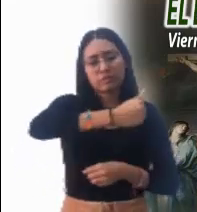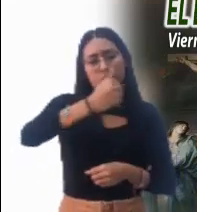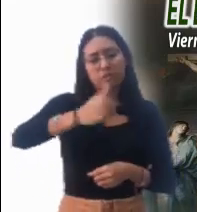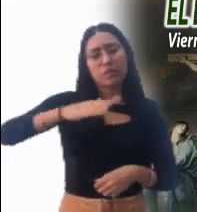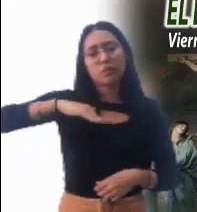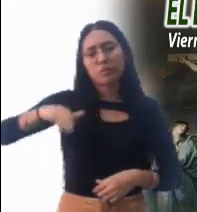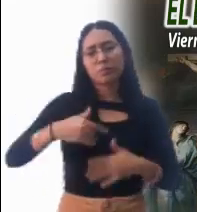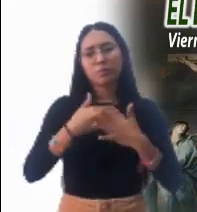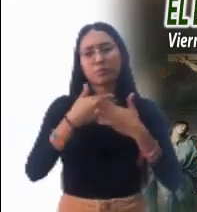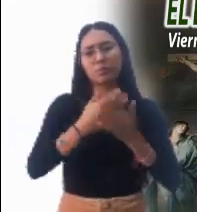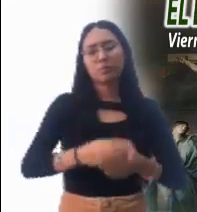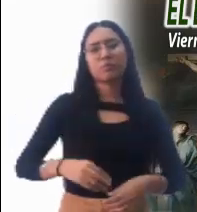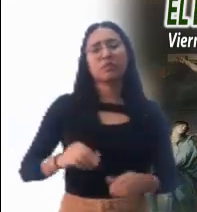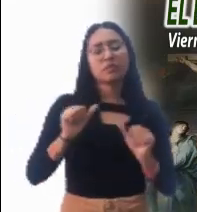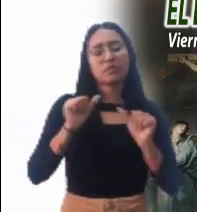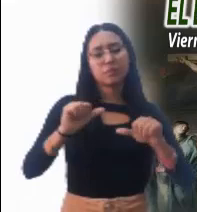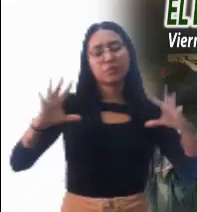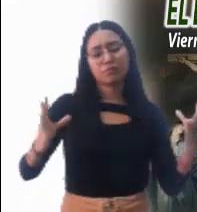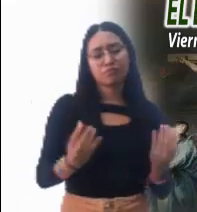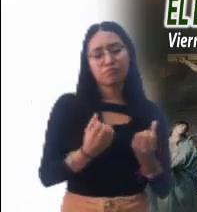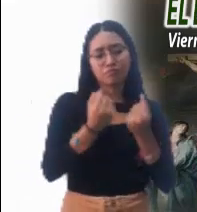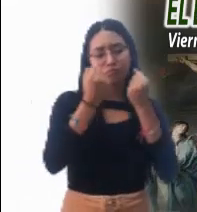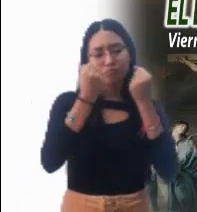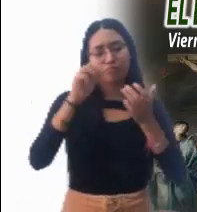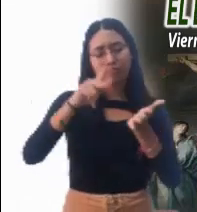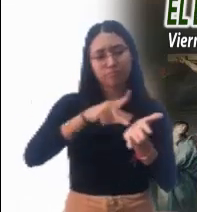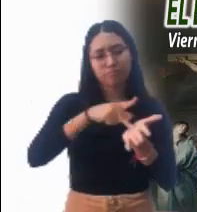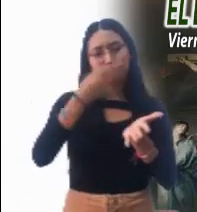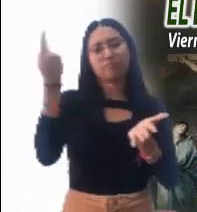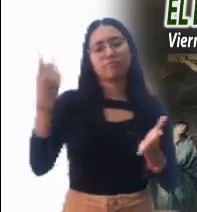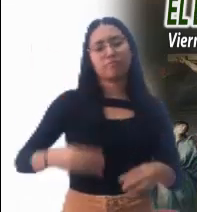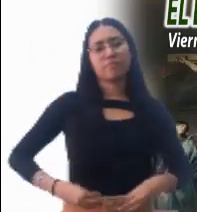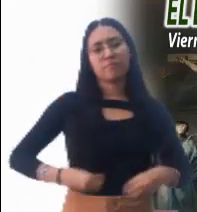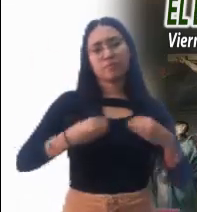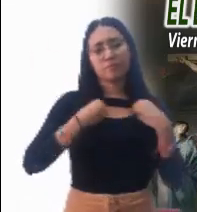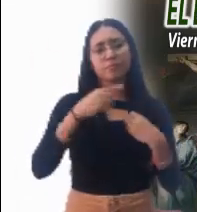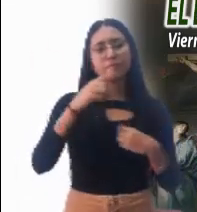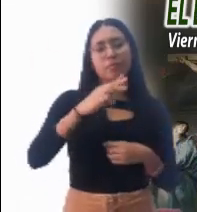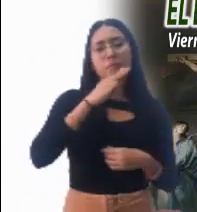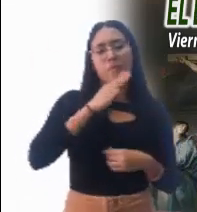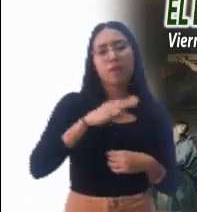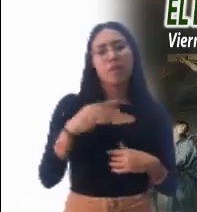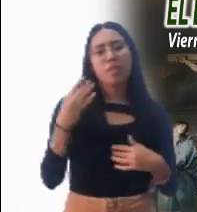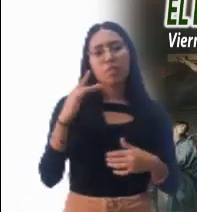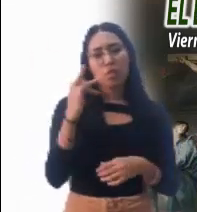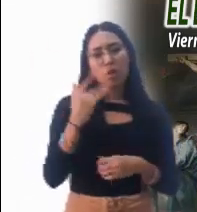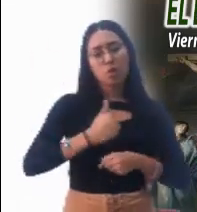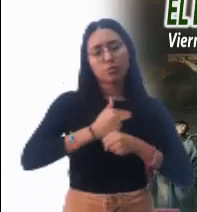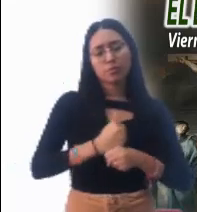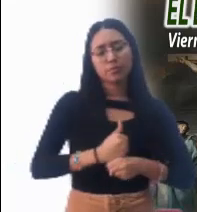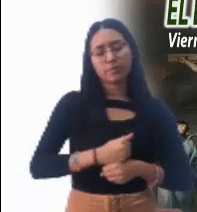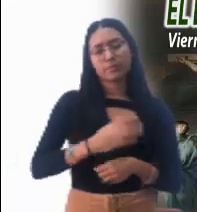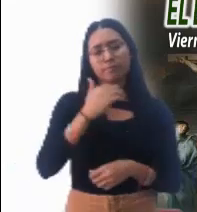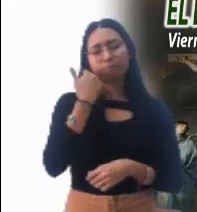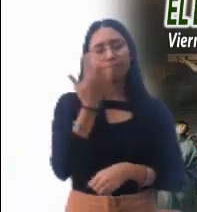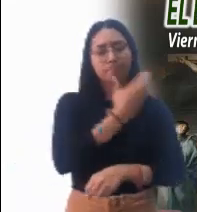en cada muerte tendremos que esperar la resurrección. Ahora, Madre de los dolores, queremos estar junto